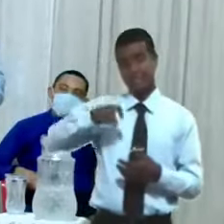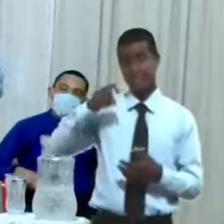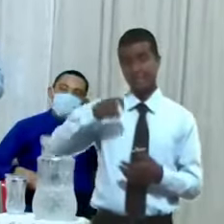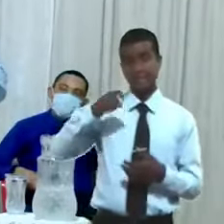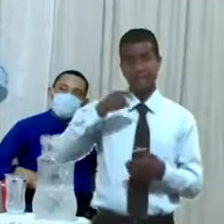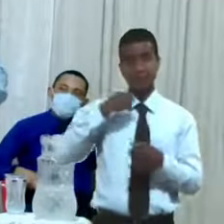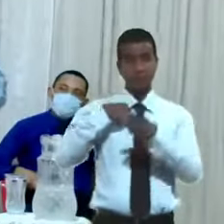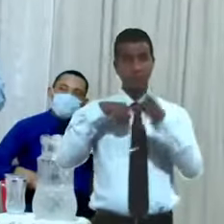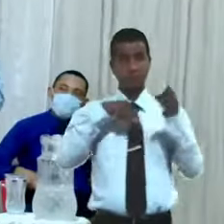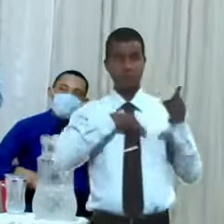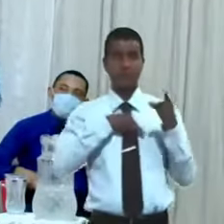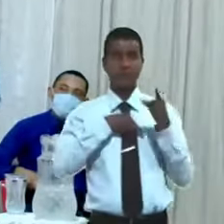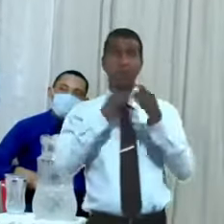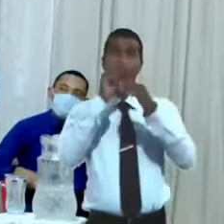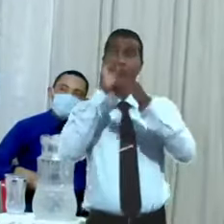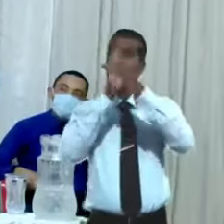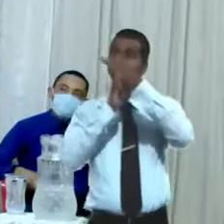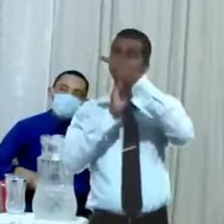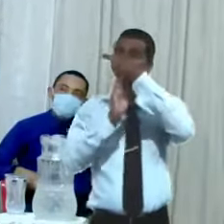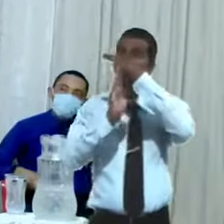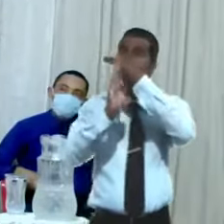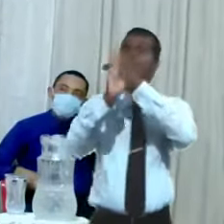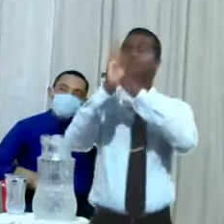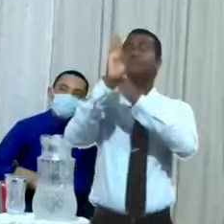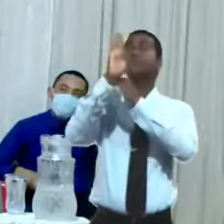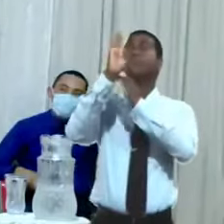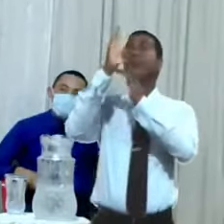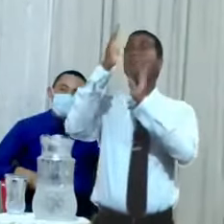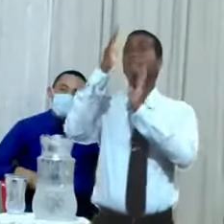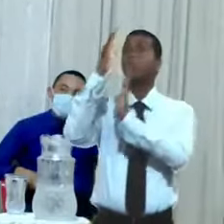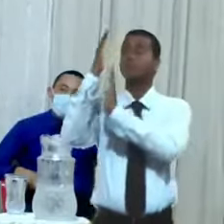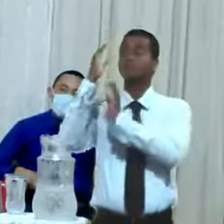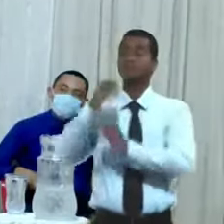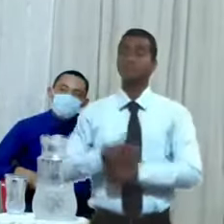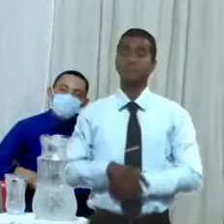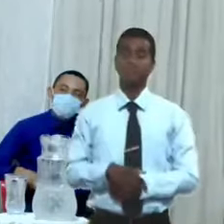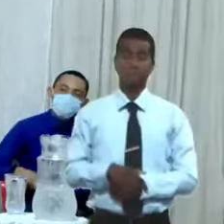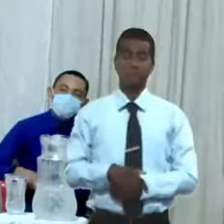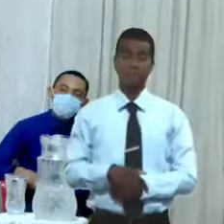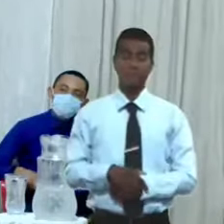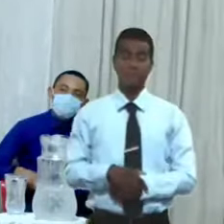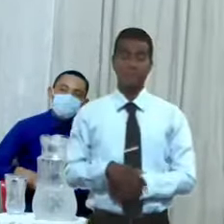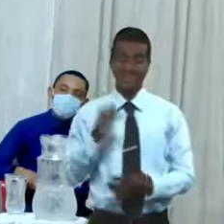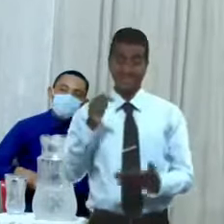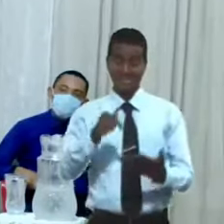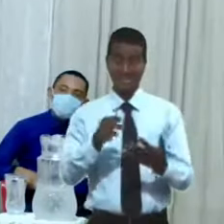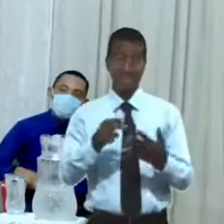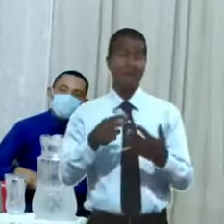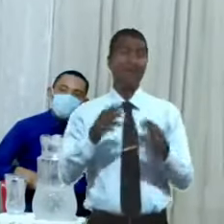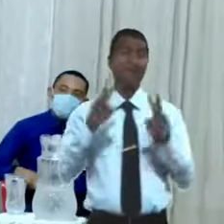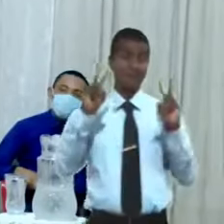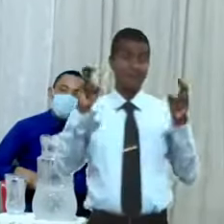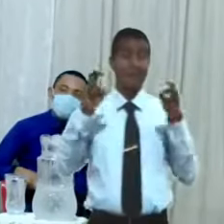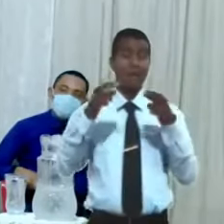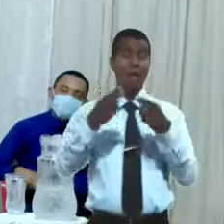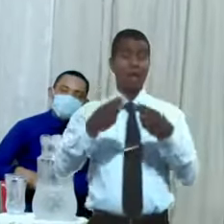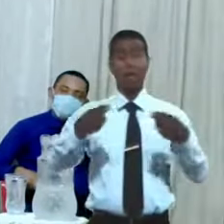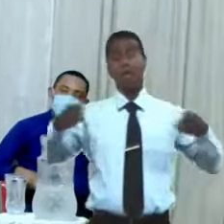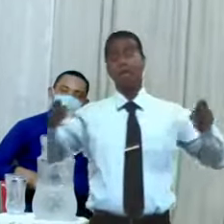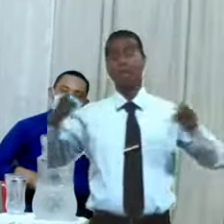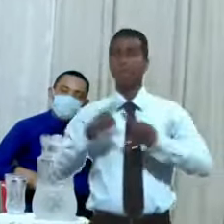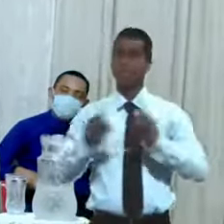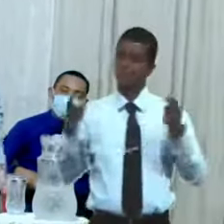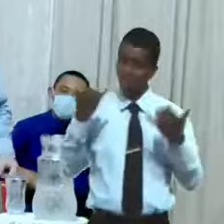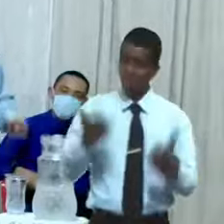Dios, únicamente. Así que, aquí habría tela para seguir cortando, pero hoy vamos a hablar un poquito acerca de la